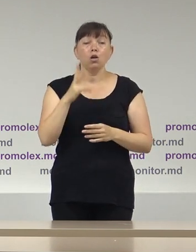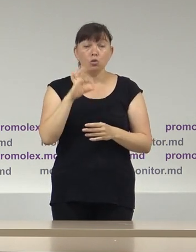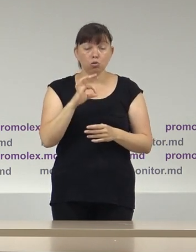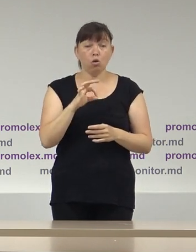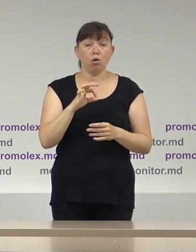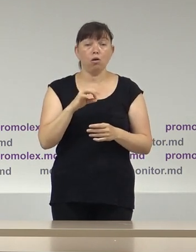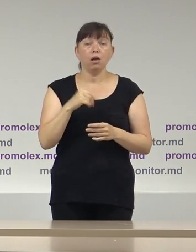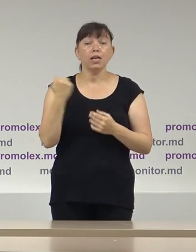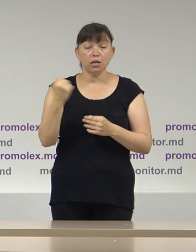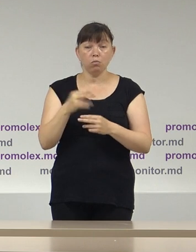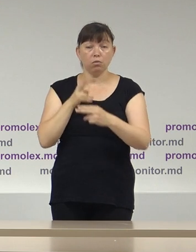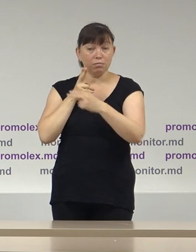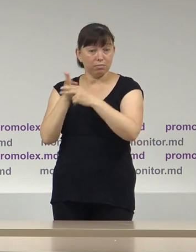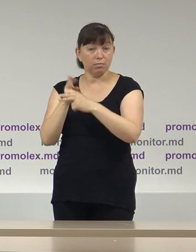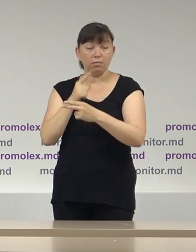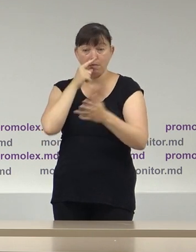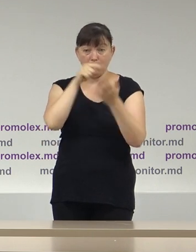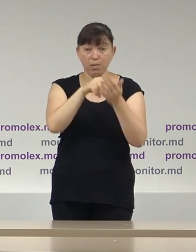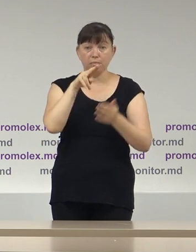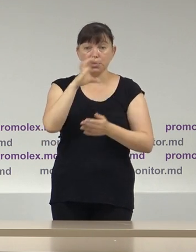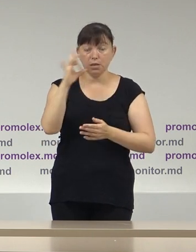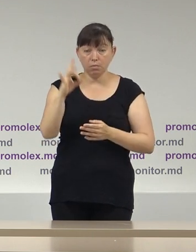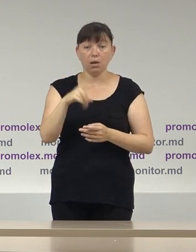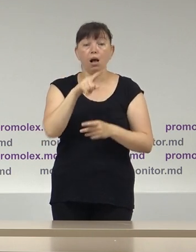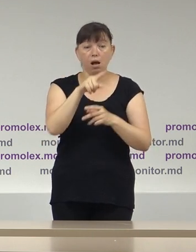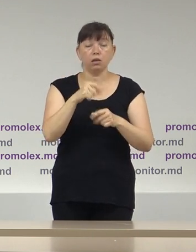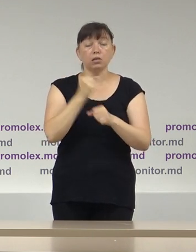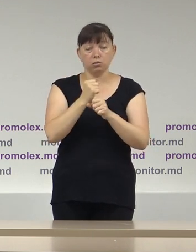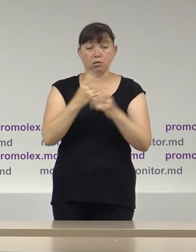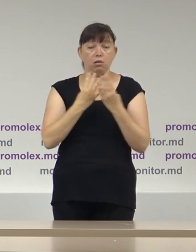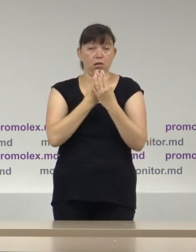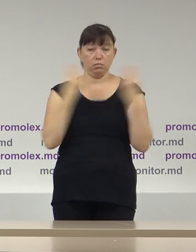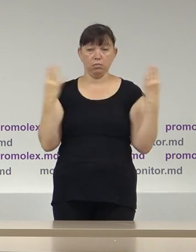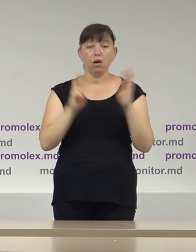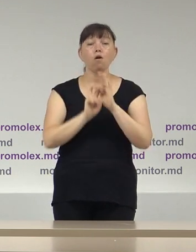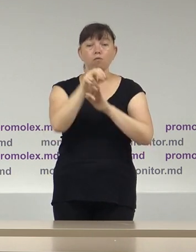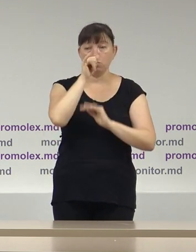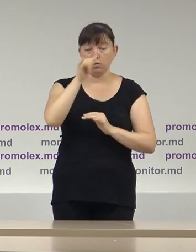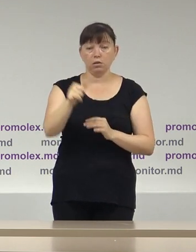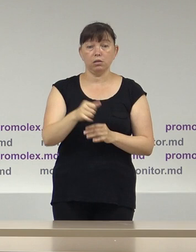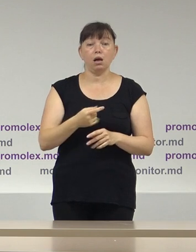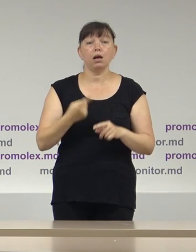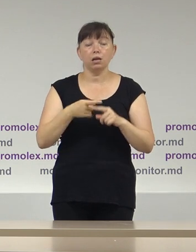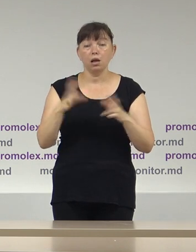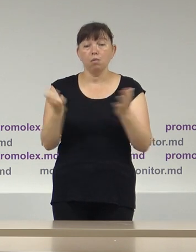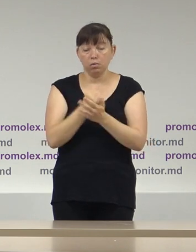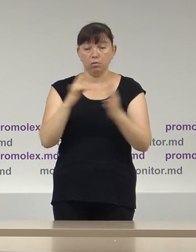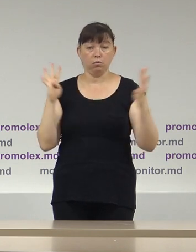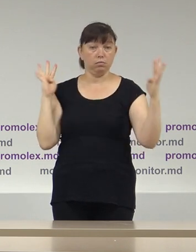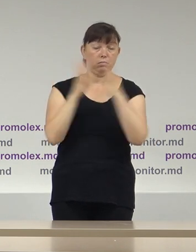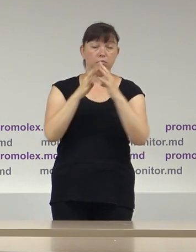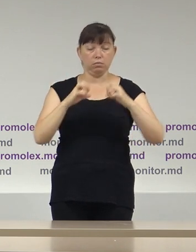bloca accesul reprezentanților AUR în sediul PSRM socialiști au format un cordon la intrare. Între cele două tabere au izbucnit